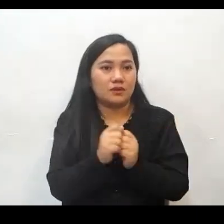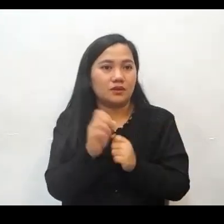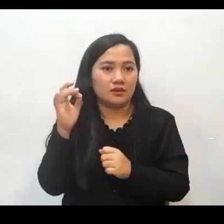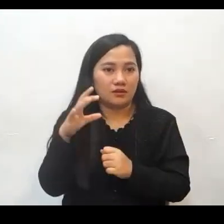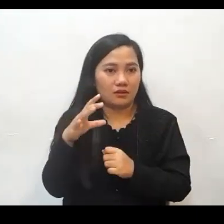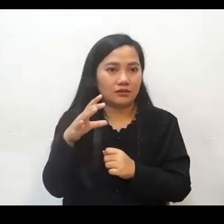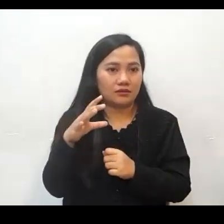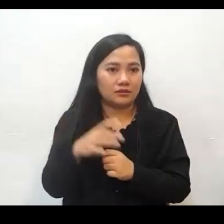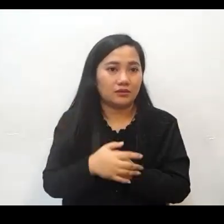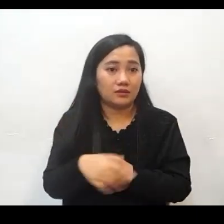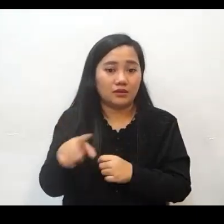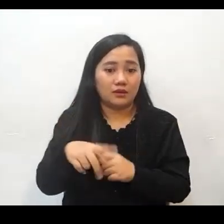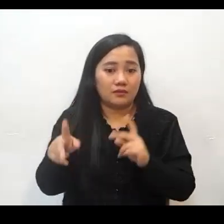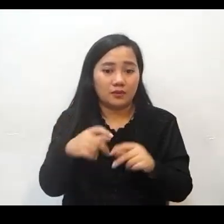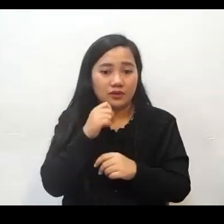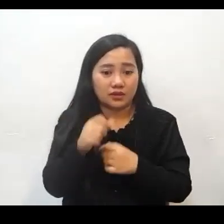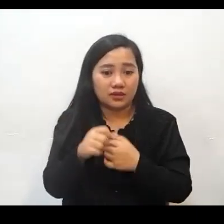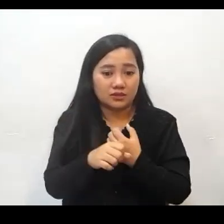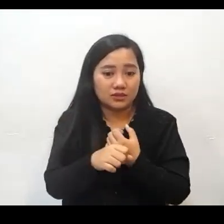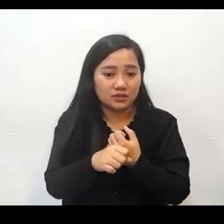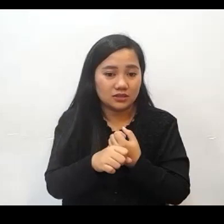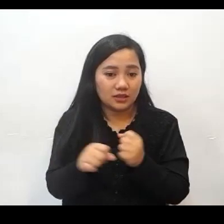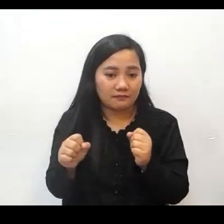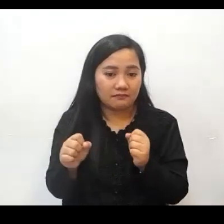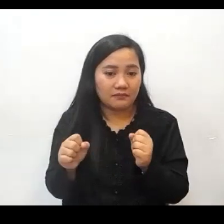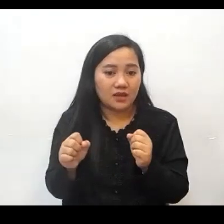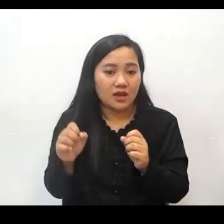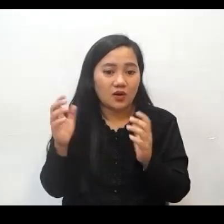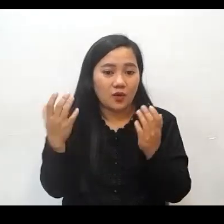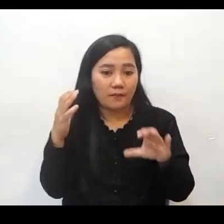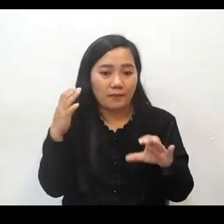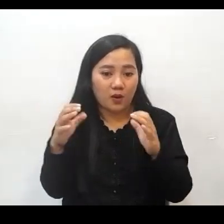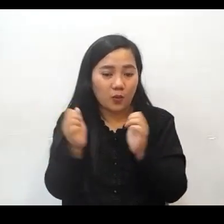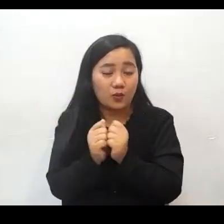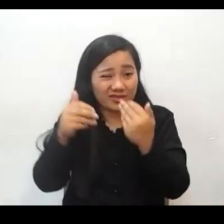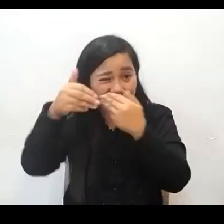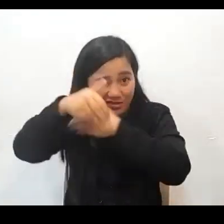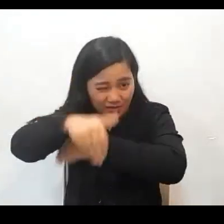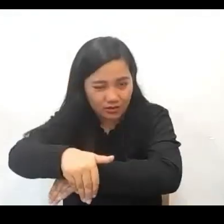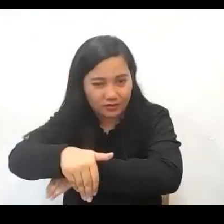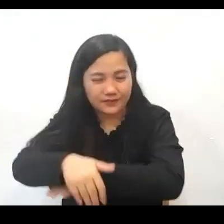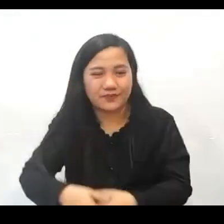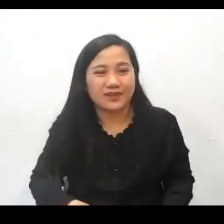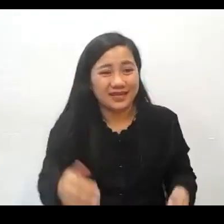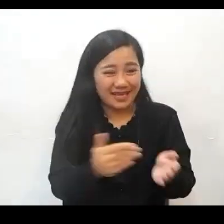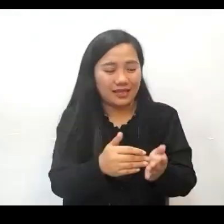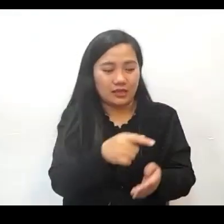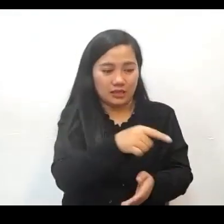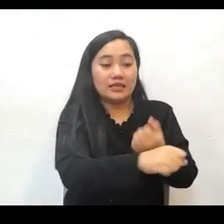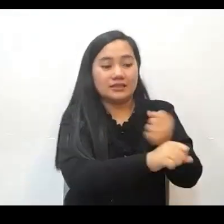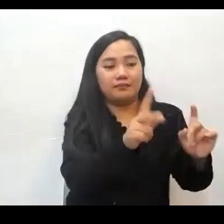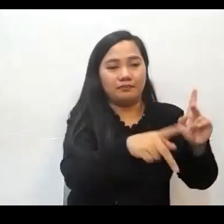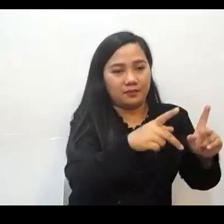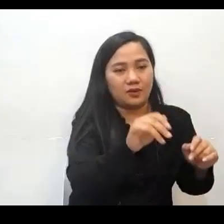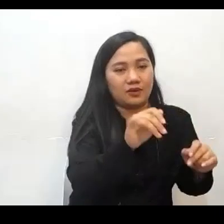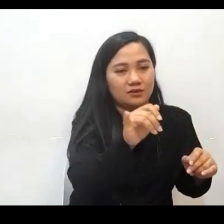At yung mga taong hindi ligtas ay kadiliman. So, the Bible says, How can the light mix with the darkness? Kaya